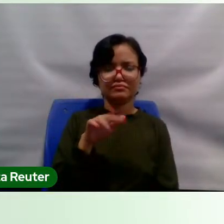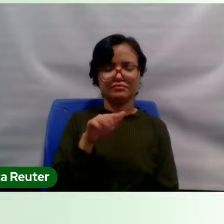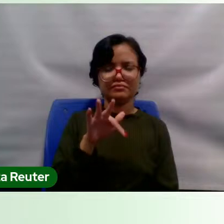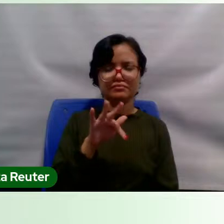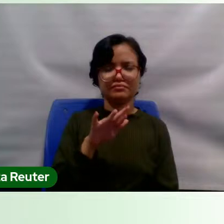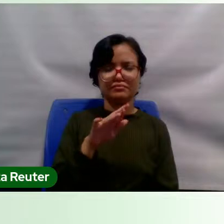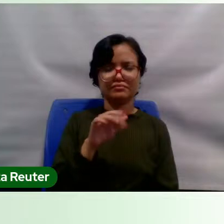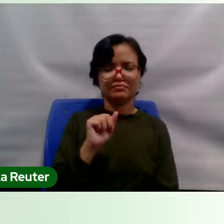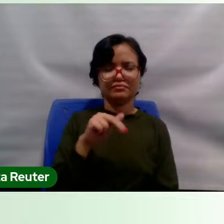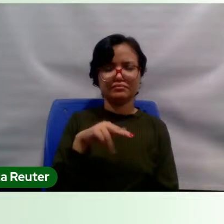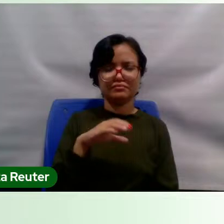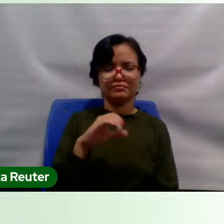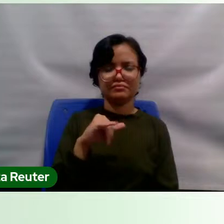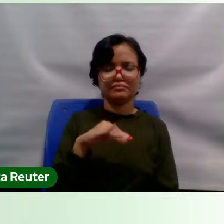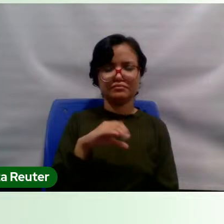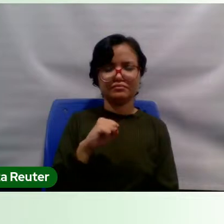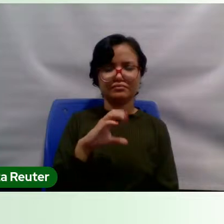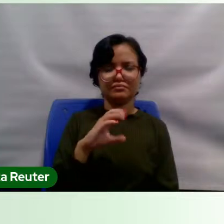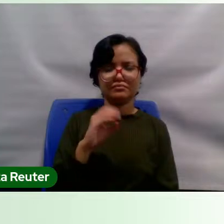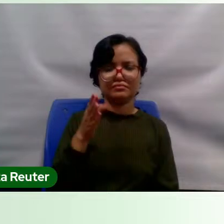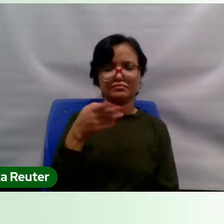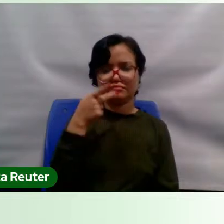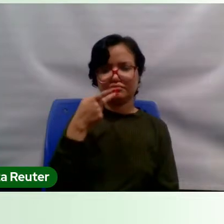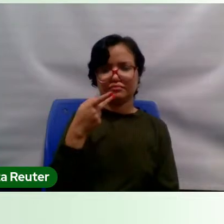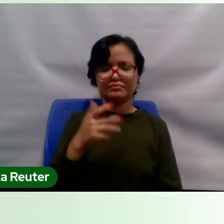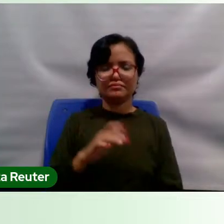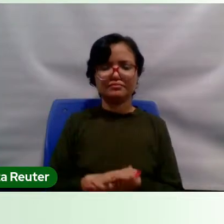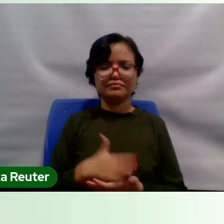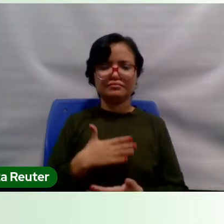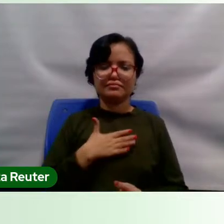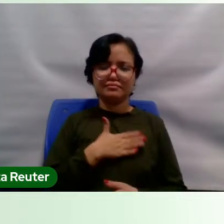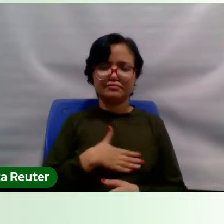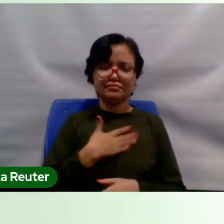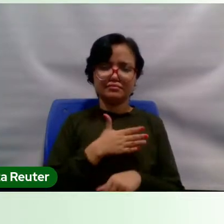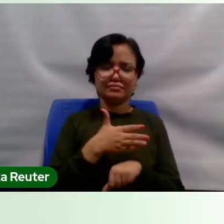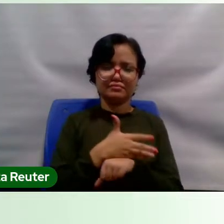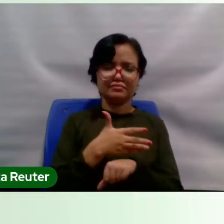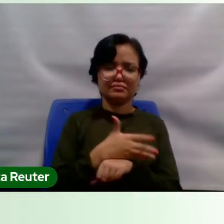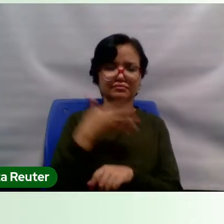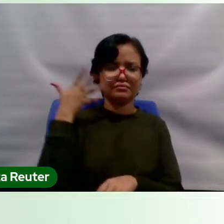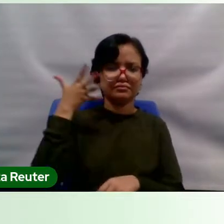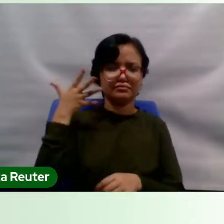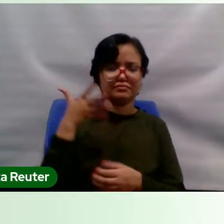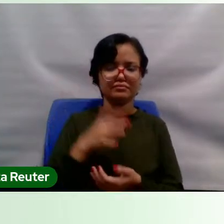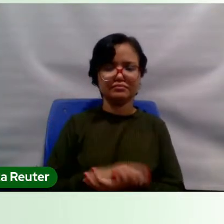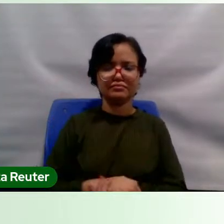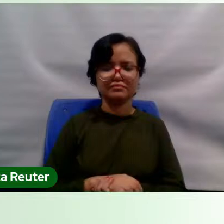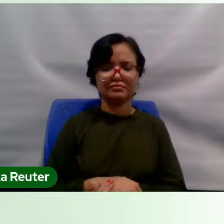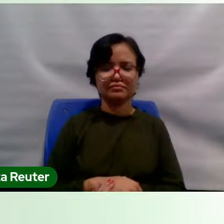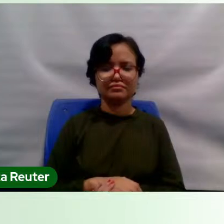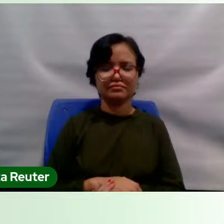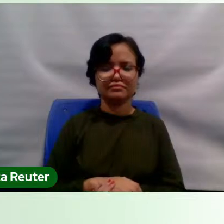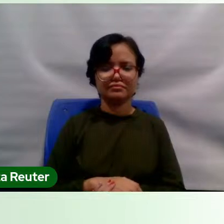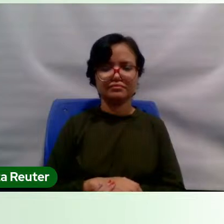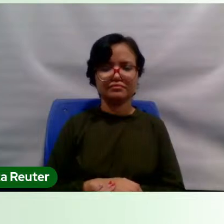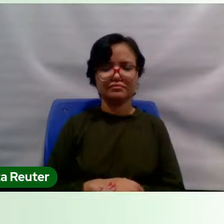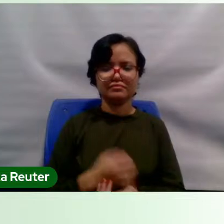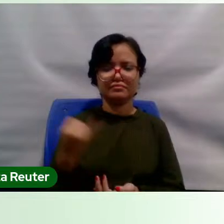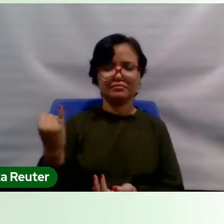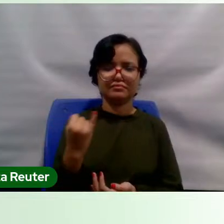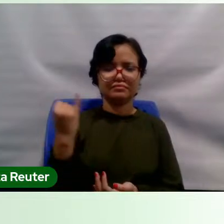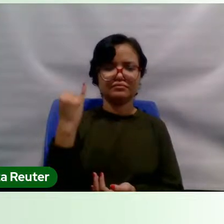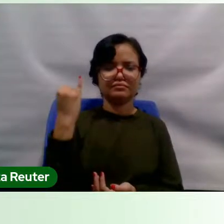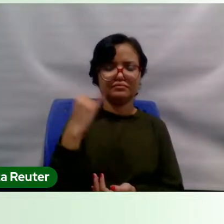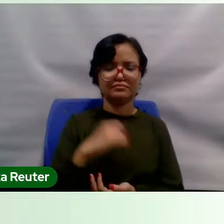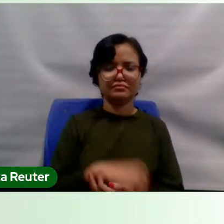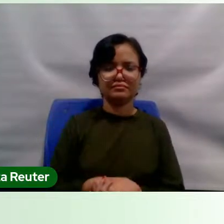né? Dizer da minha satisfação de estar nessa palestra, né? Da importância que